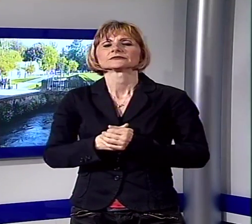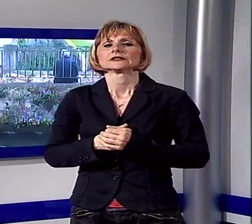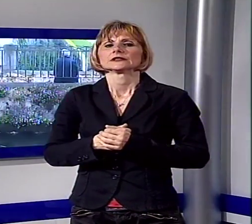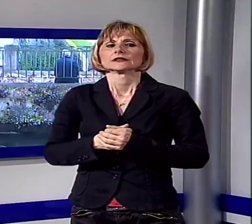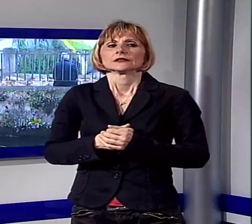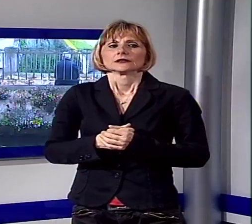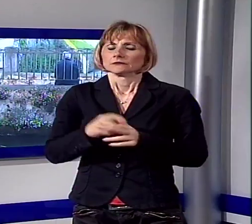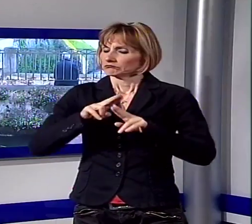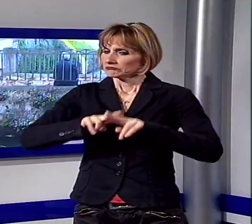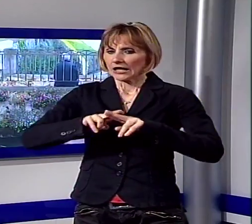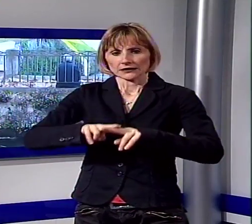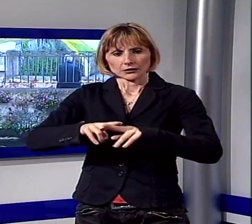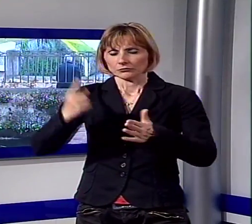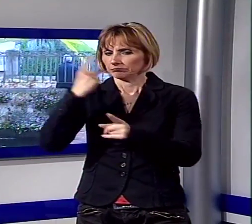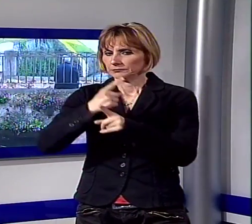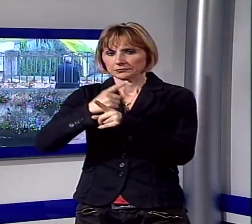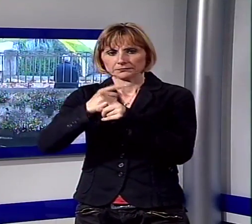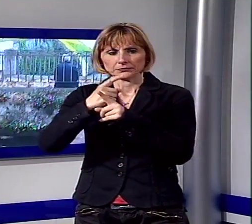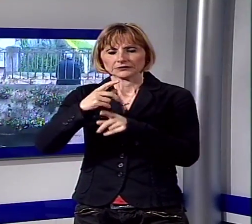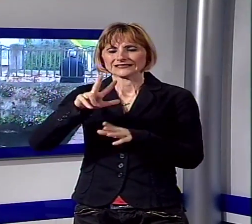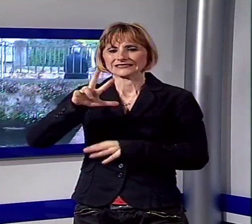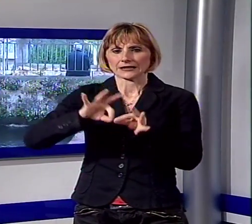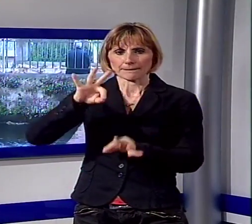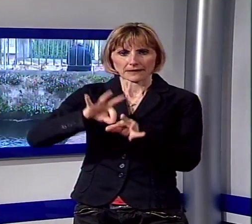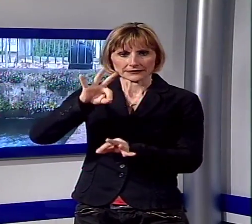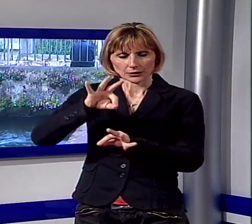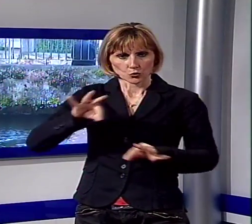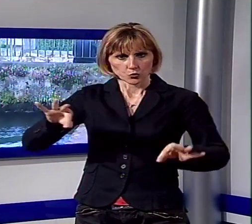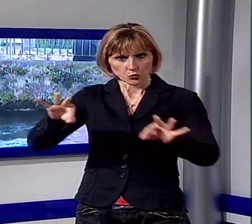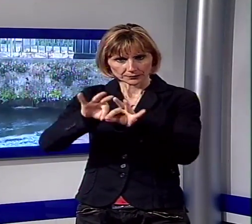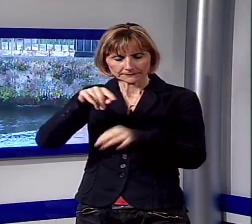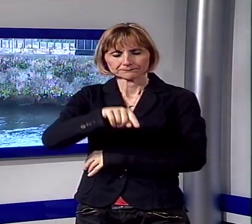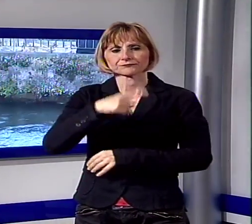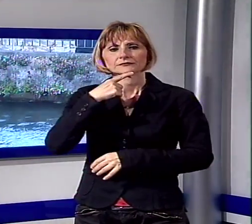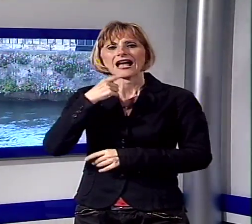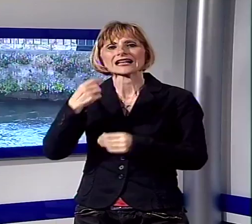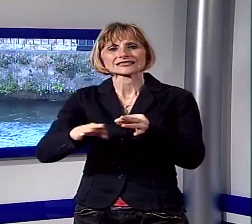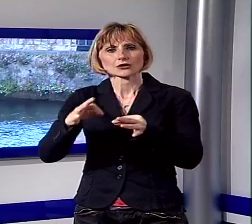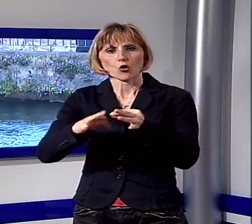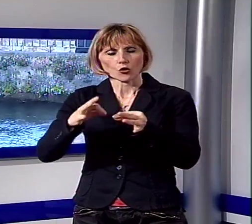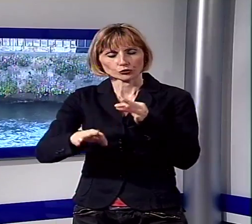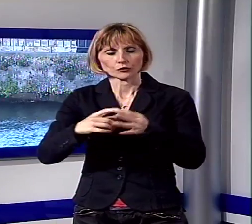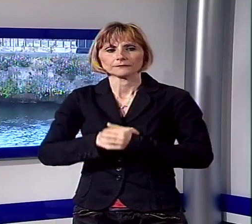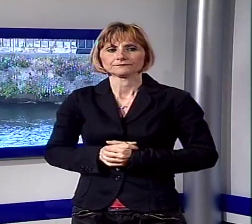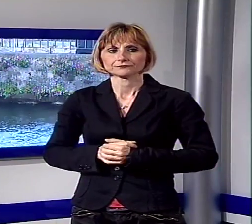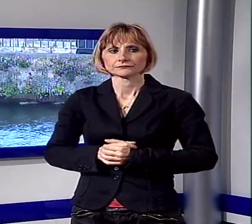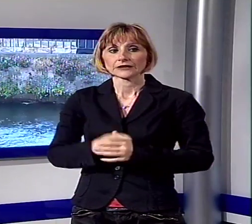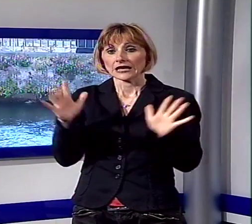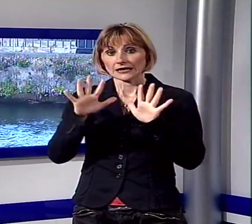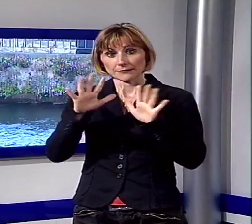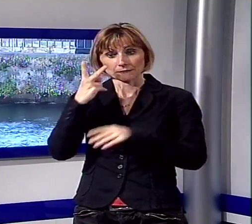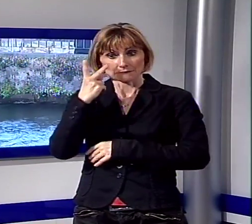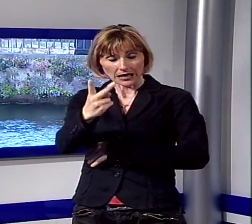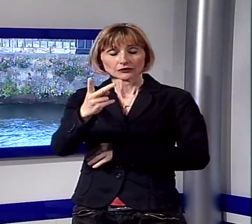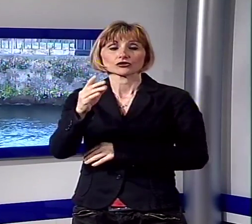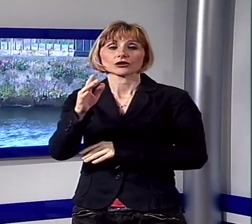sarebbe stata mantenuta sui 3 metri cubi d'acqua al secondo. Queste immagini